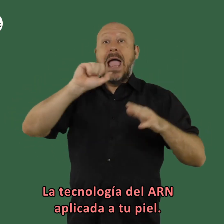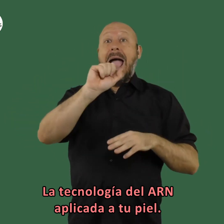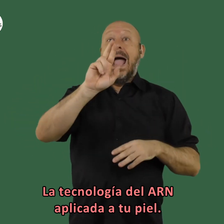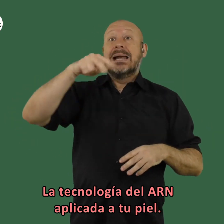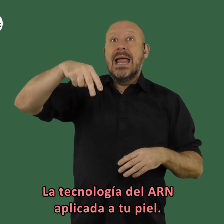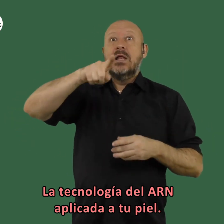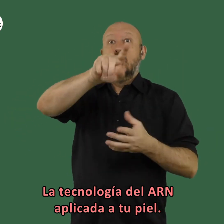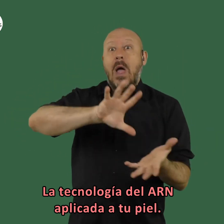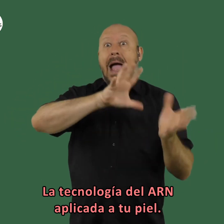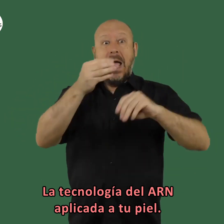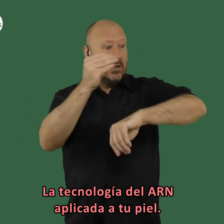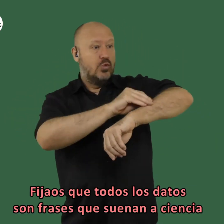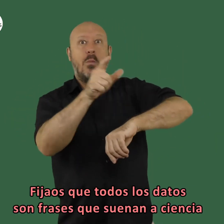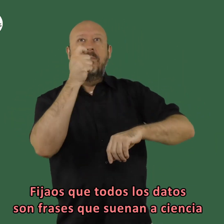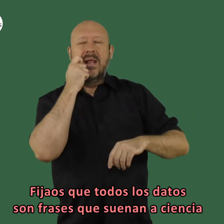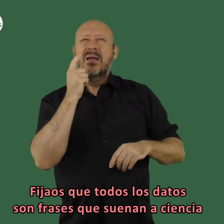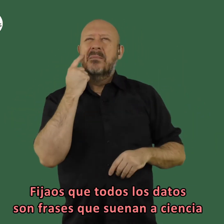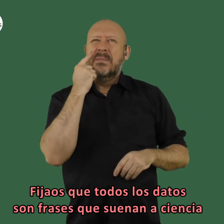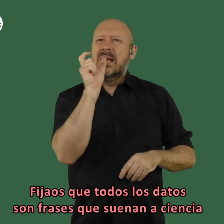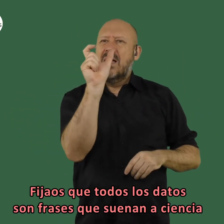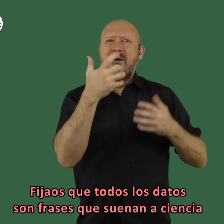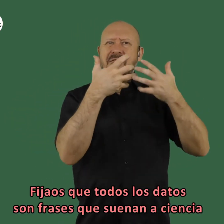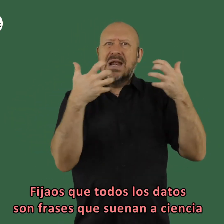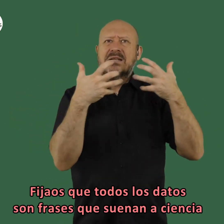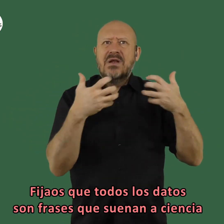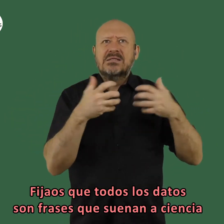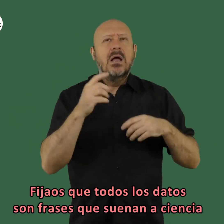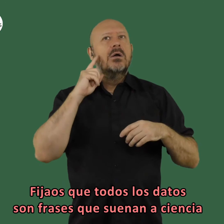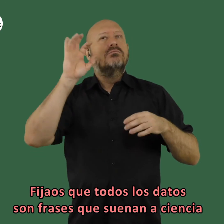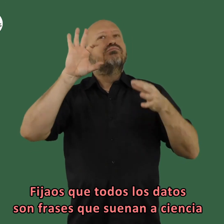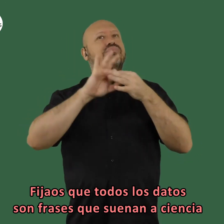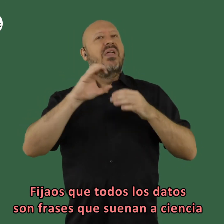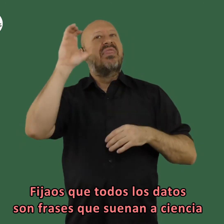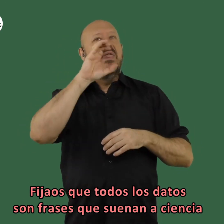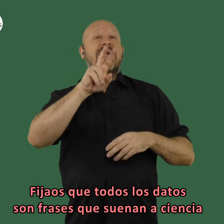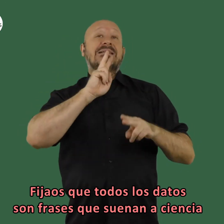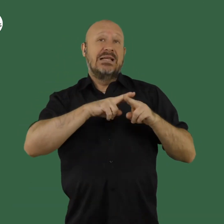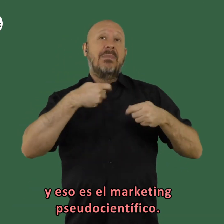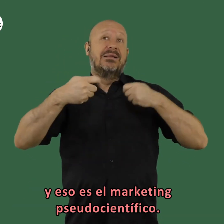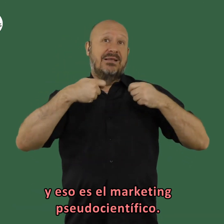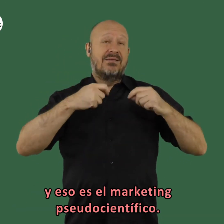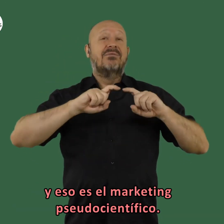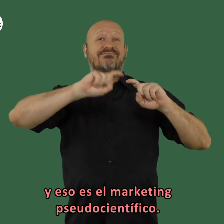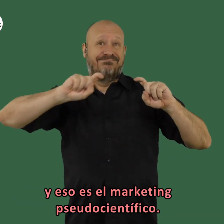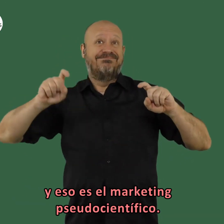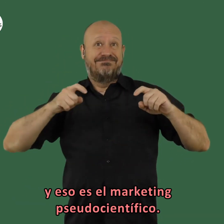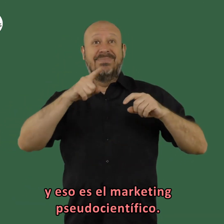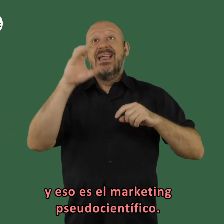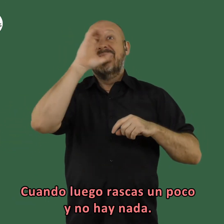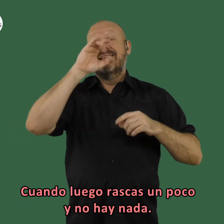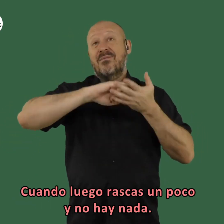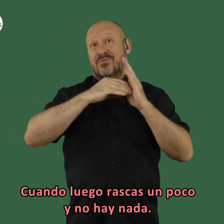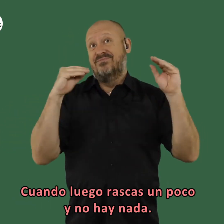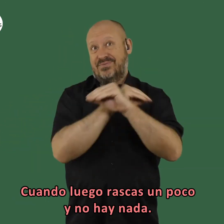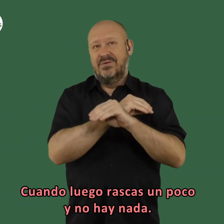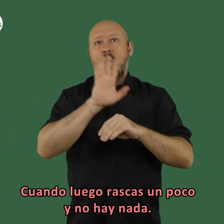arn aplicada a tu piel fijaos que todo el rato son frases que suenan a ciencia y eso es el marketing pseudocientífico